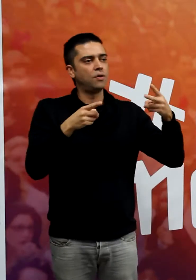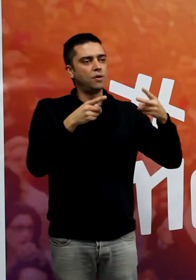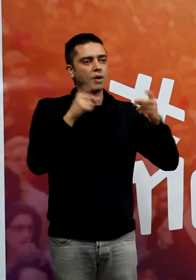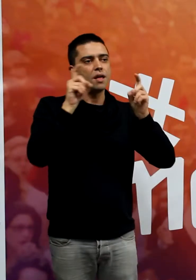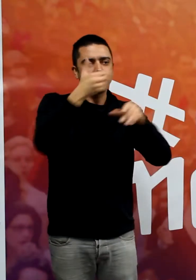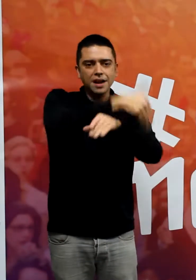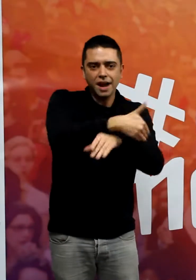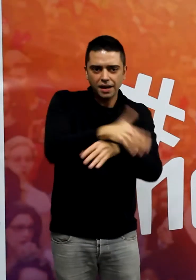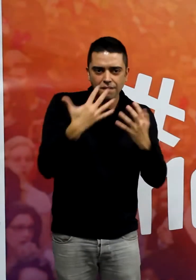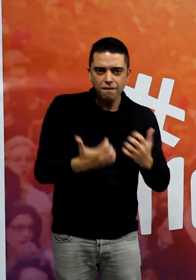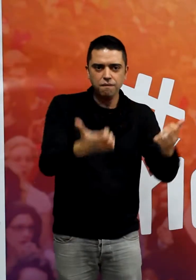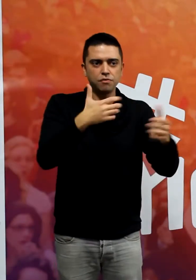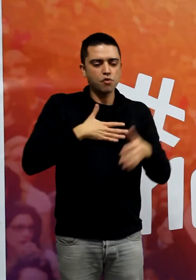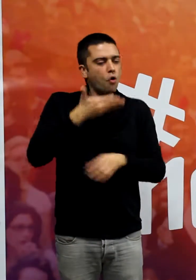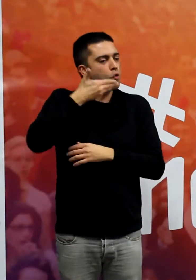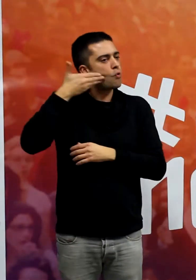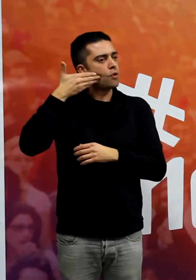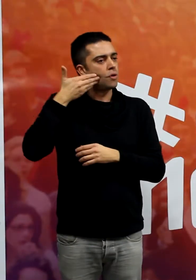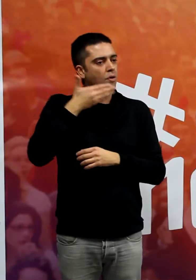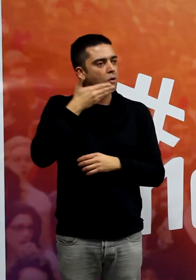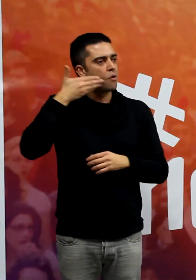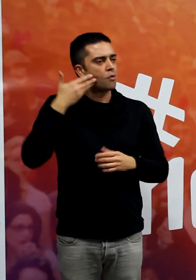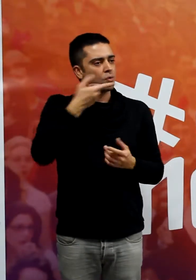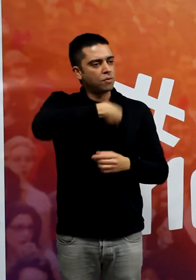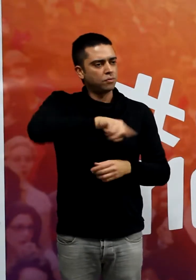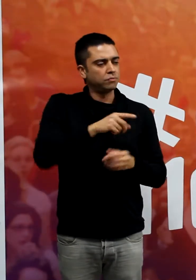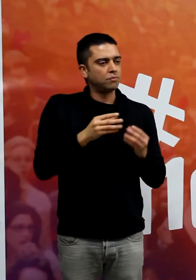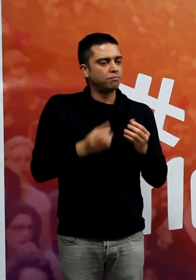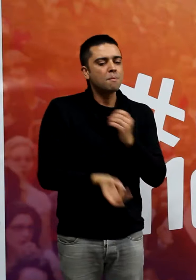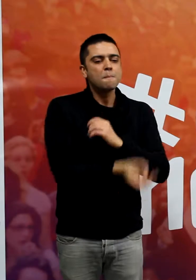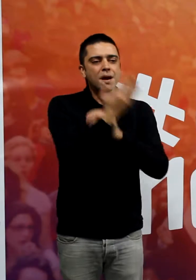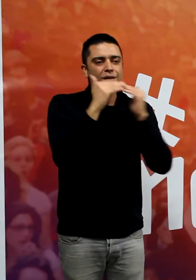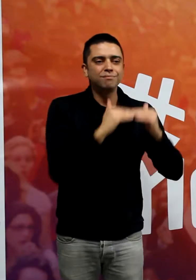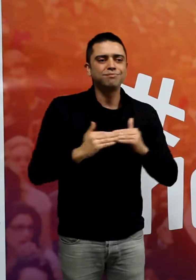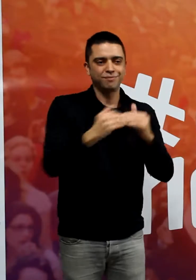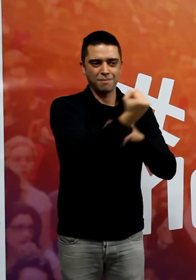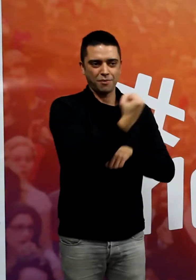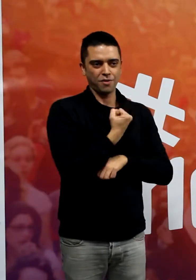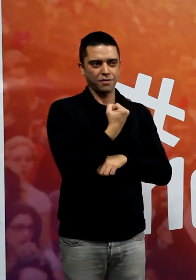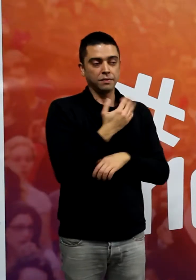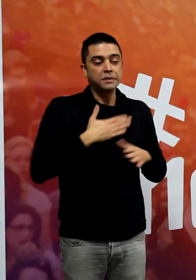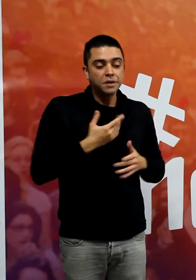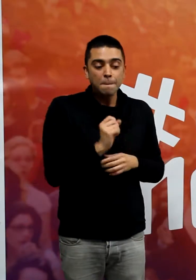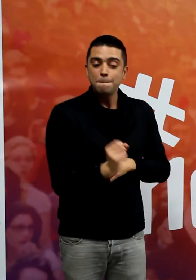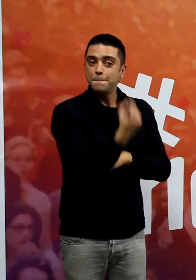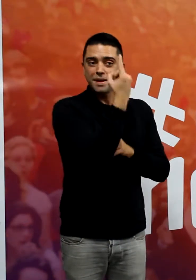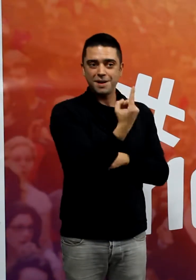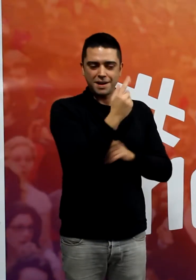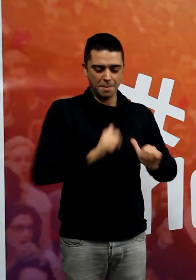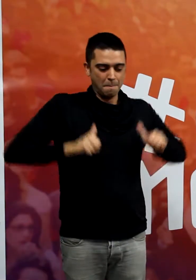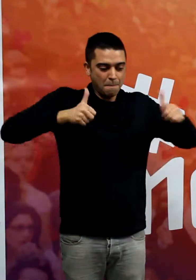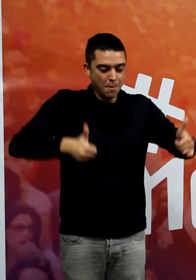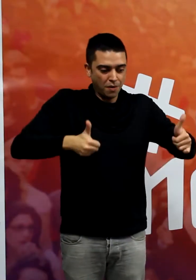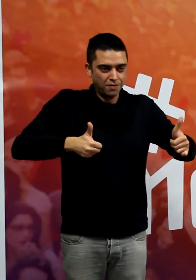I la veritat és que estic immensament orgullosa d'aquest any que hem construït juntes i junts. Així que jo voldria primerament començar